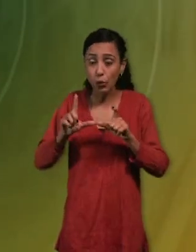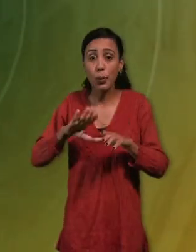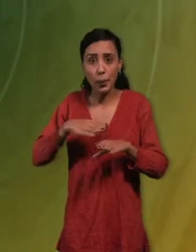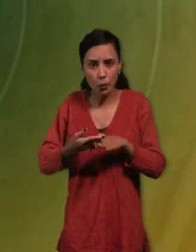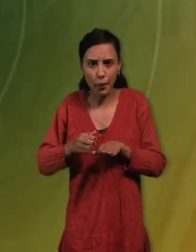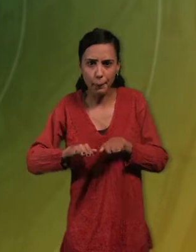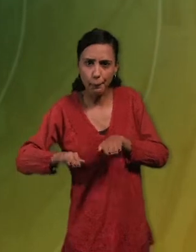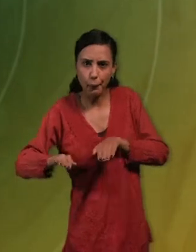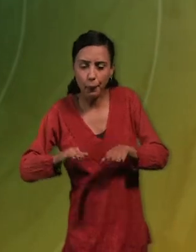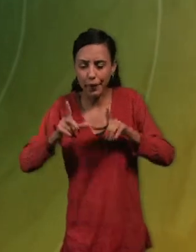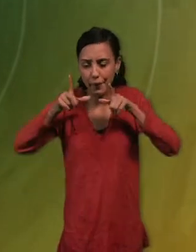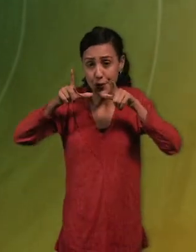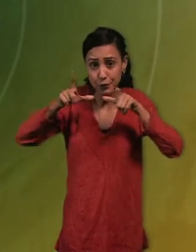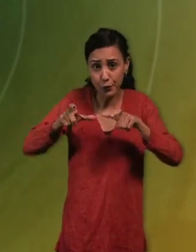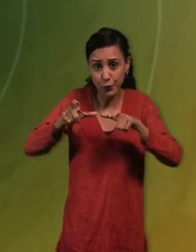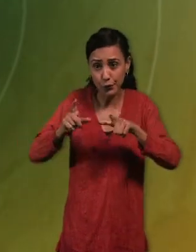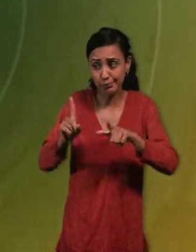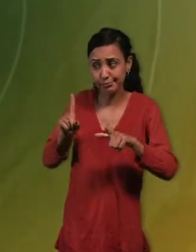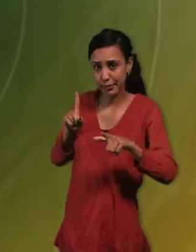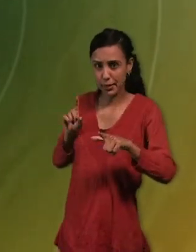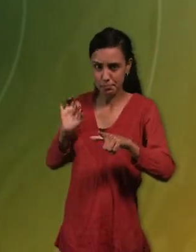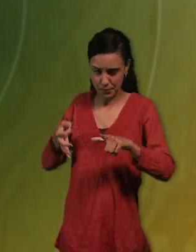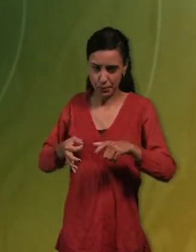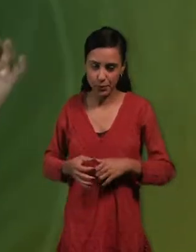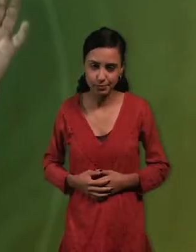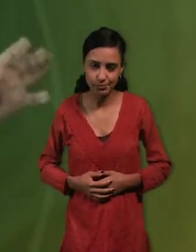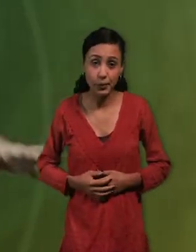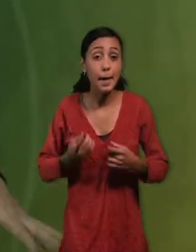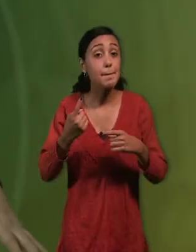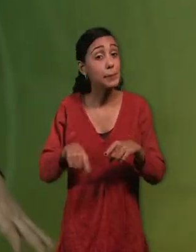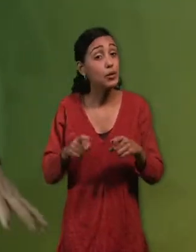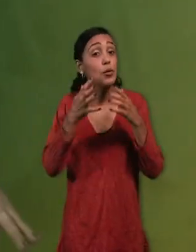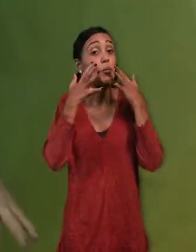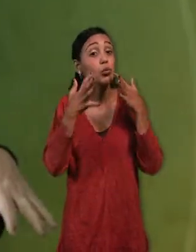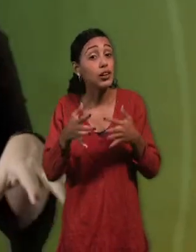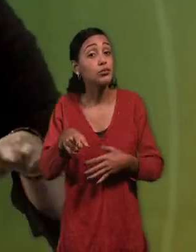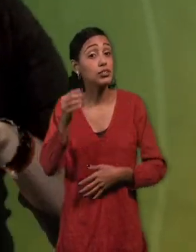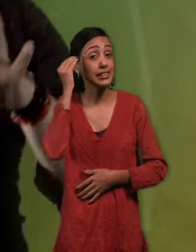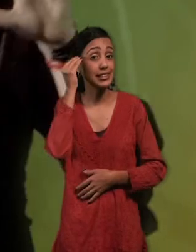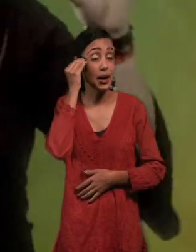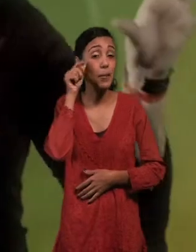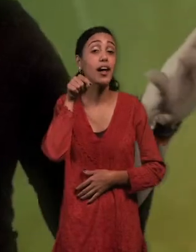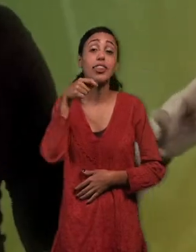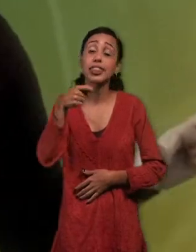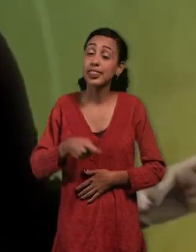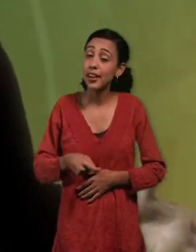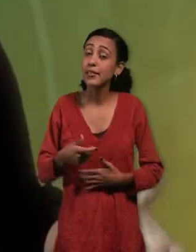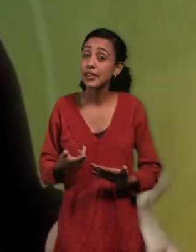Entrar, mover, retirarnos y tomar una foto. Pero es importante que sepan que hay que tener en cuenta un número